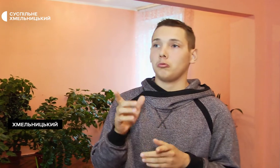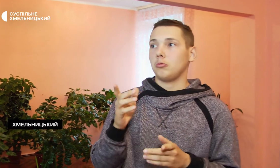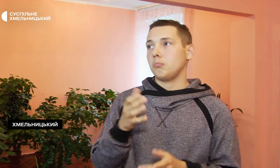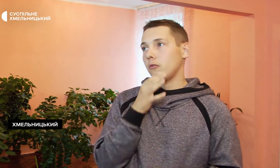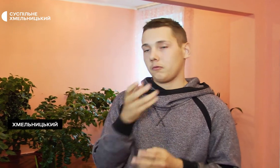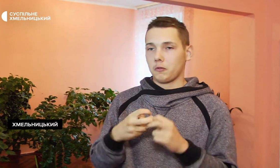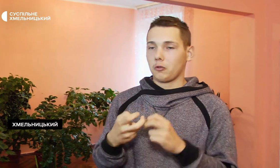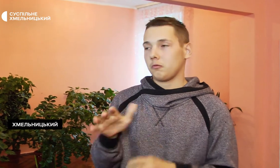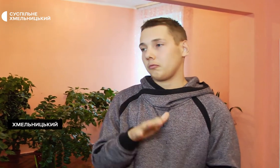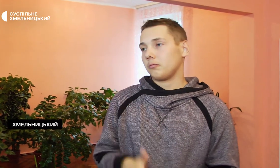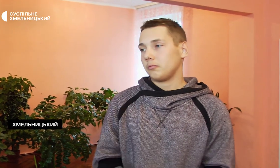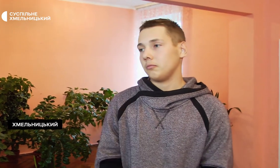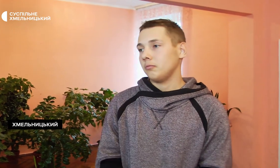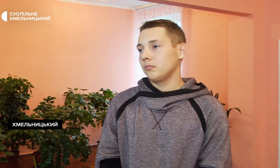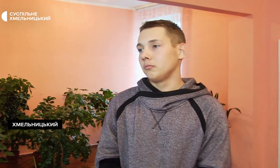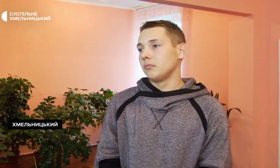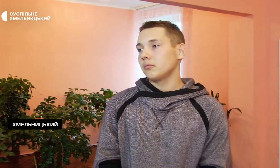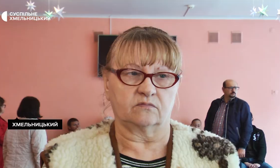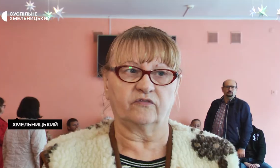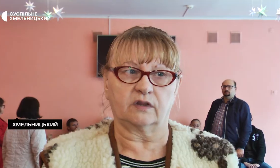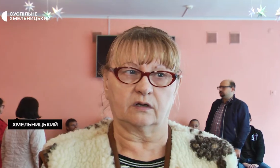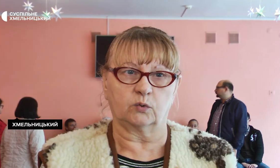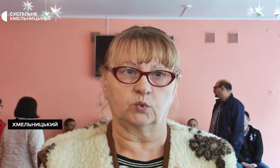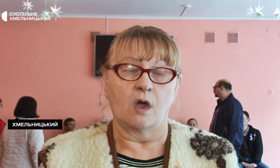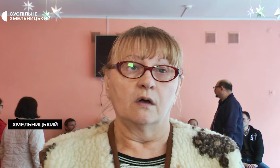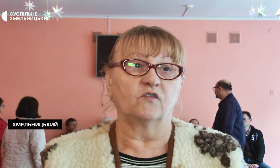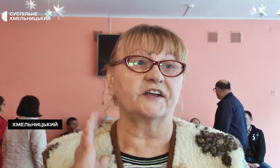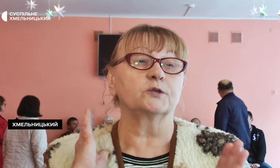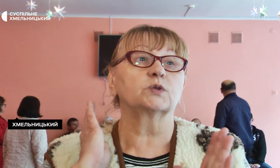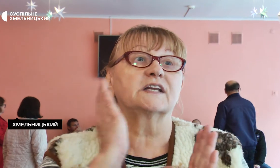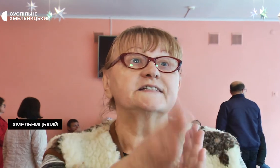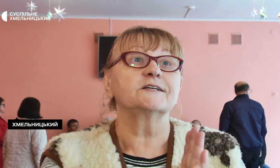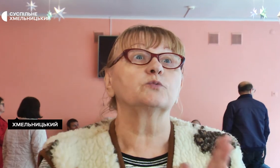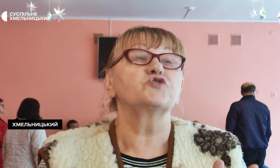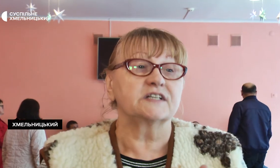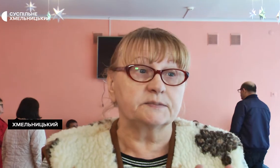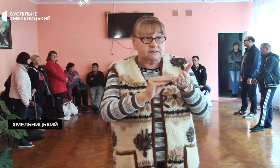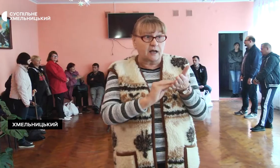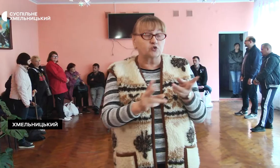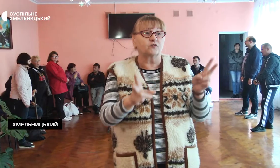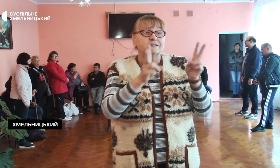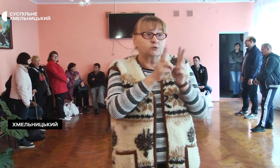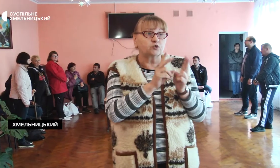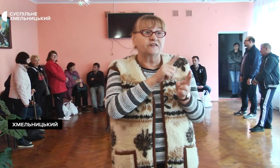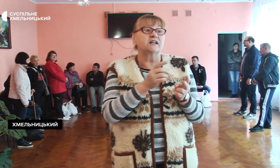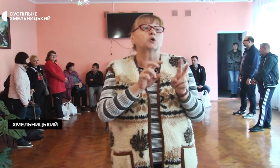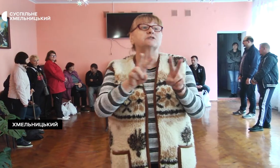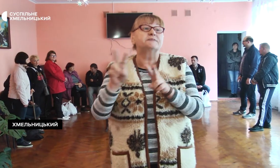Хмельницький, їм подобається якийсь більш сучасніший міст. Керівниця штабу для переселенців з вадами слуху Галина Воробель говорить, ідея